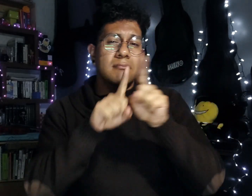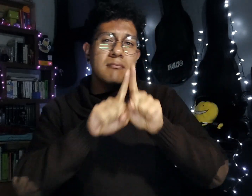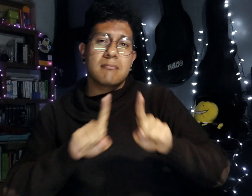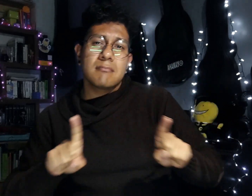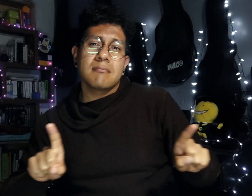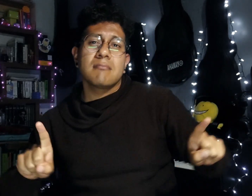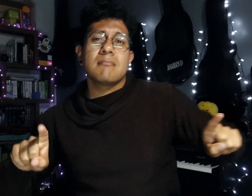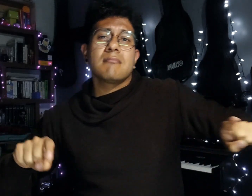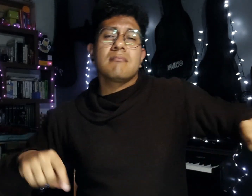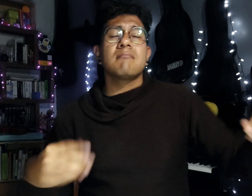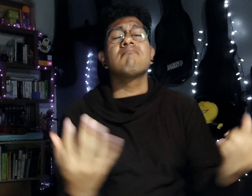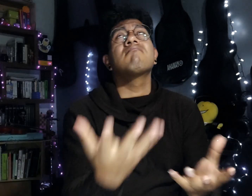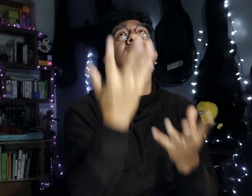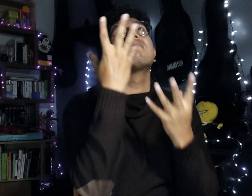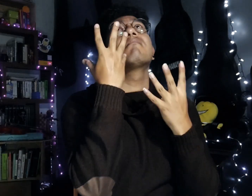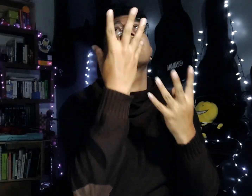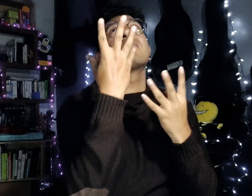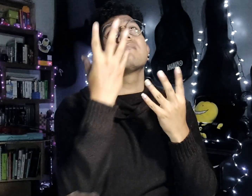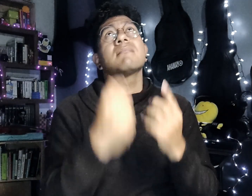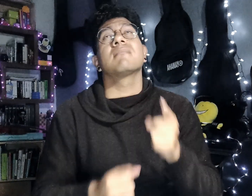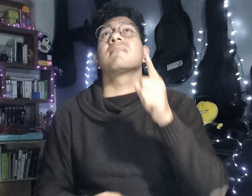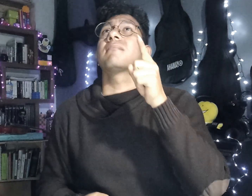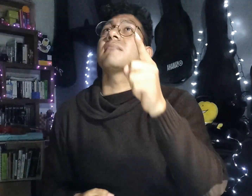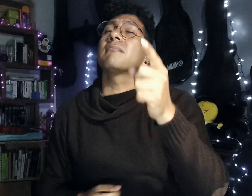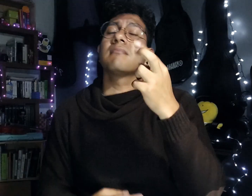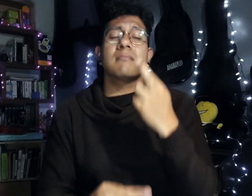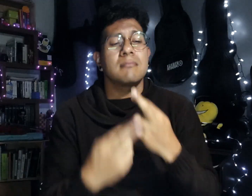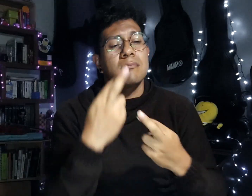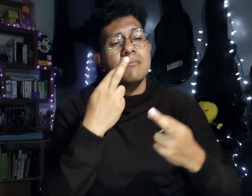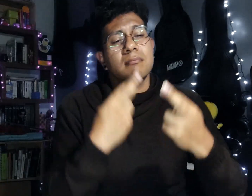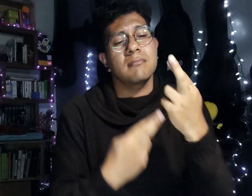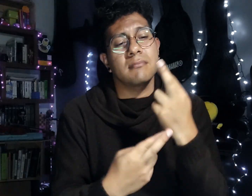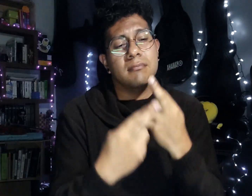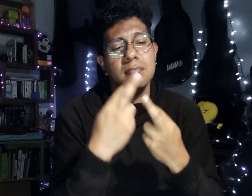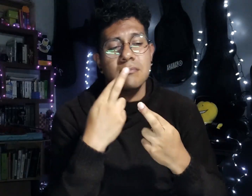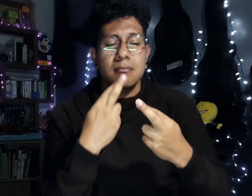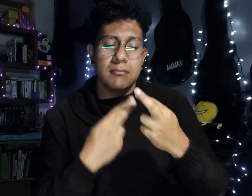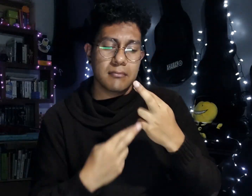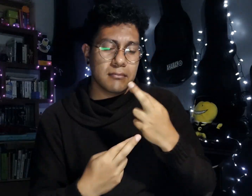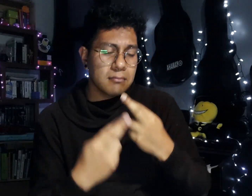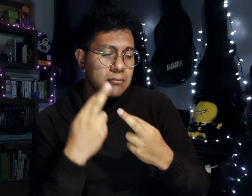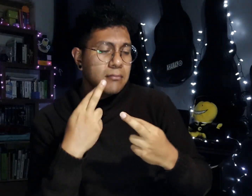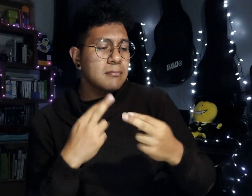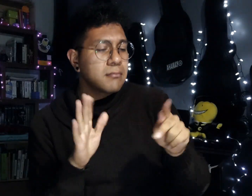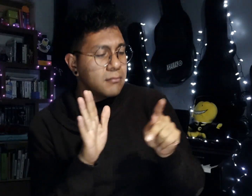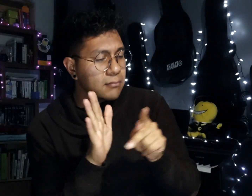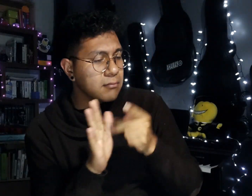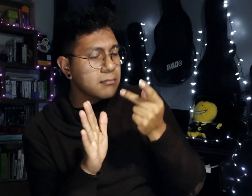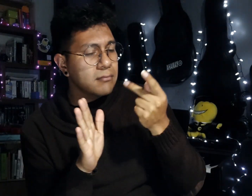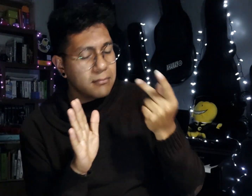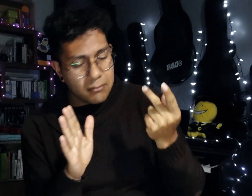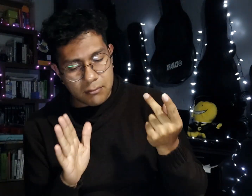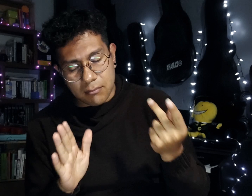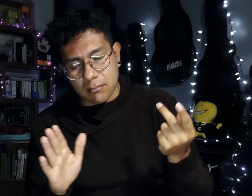sin ti es pedirle a la luna Que brille la noche de mi corazón otra vez